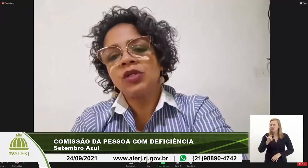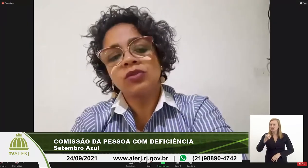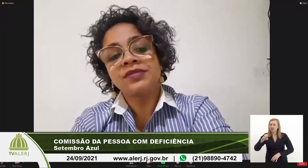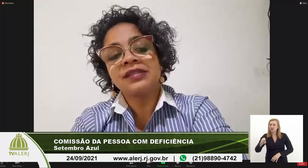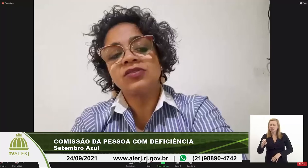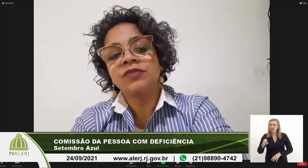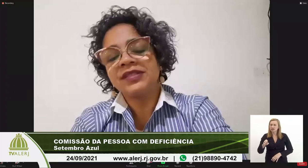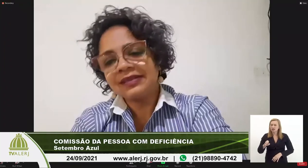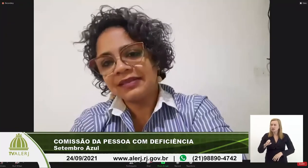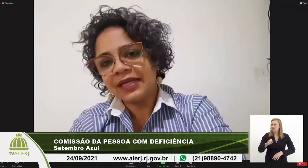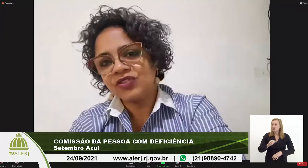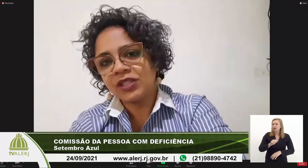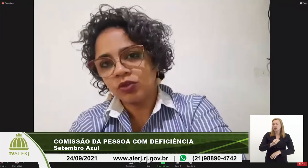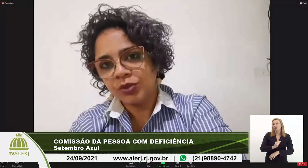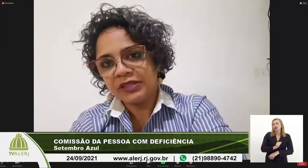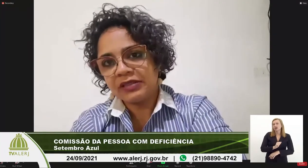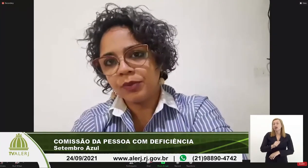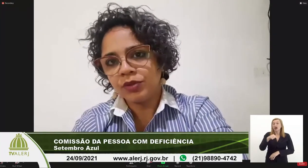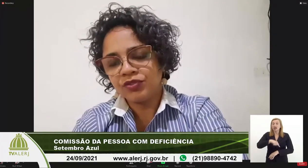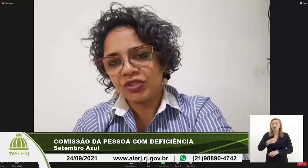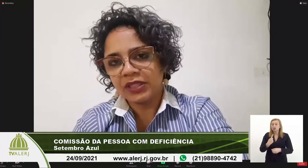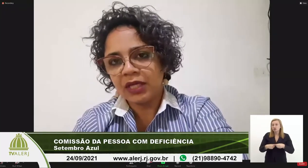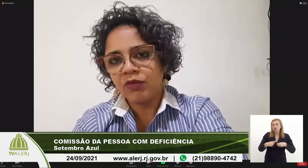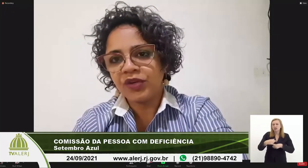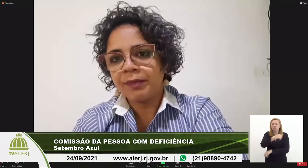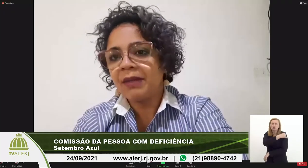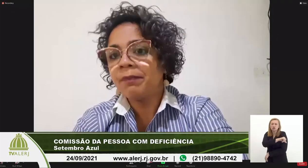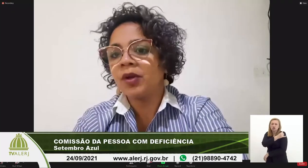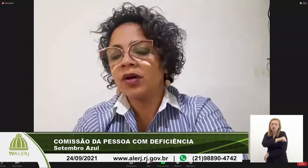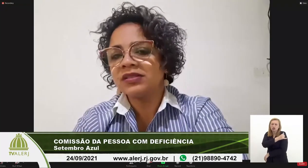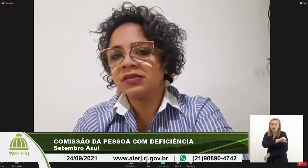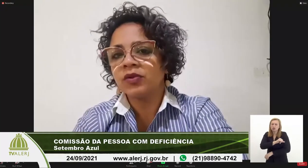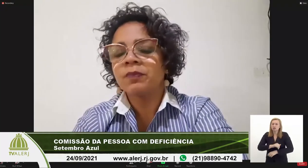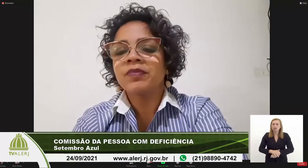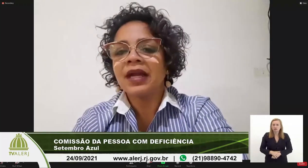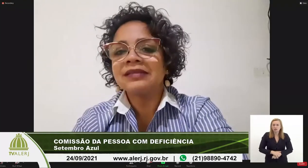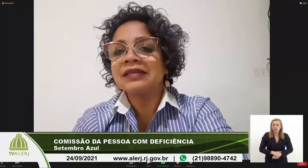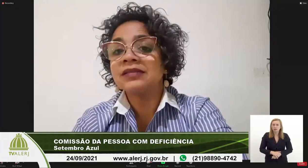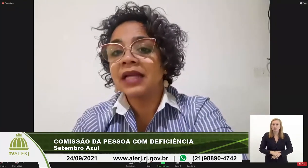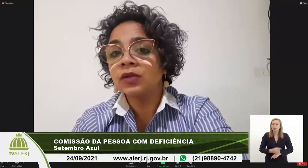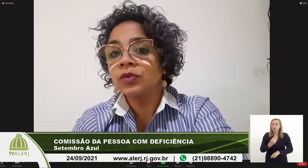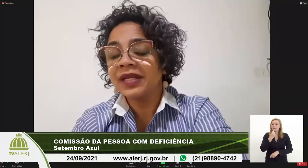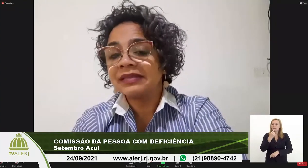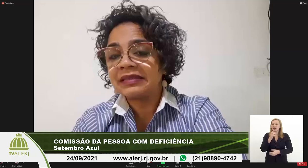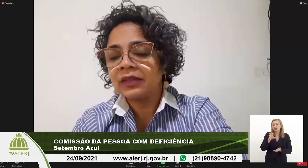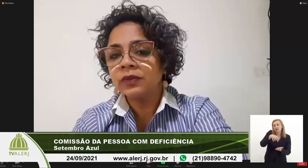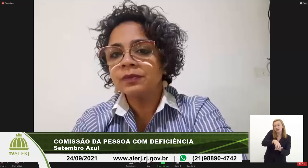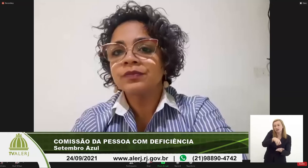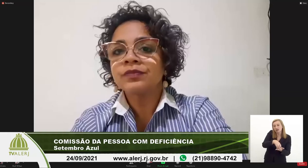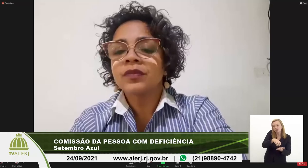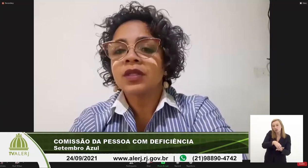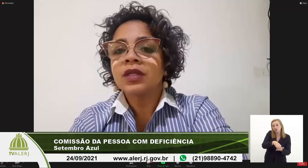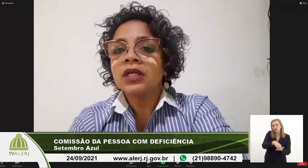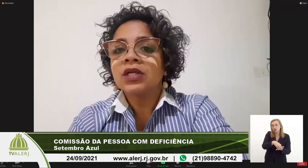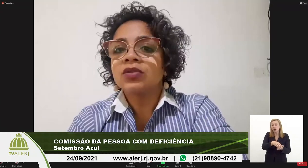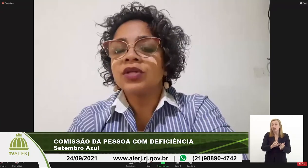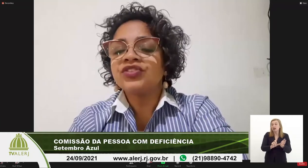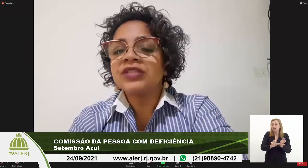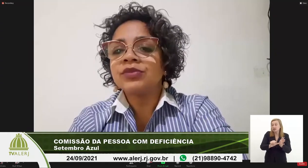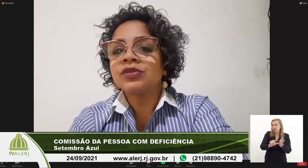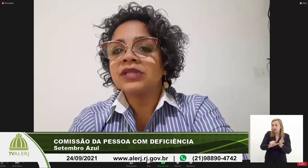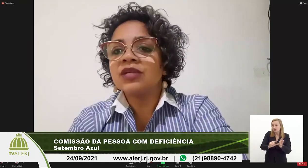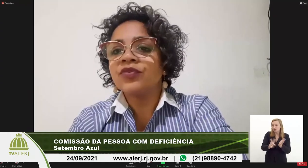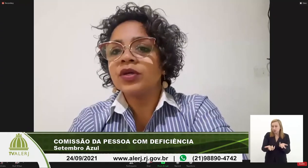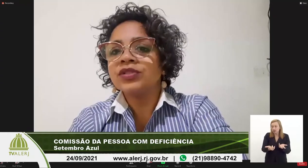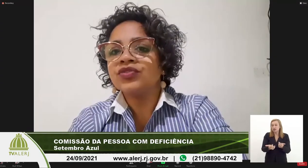1997 aqui no município do Rio de Janeiro fica bem próximo a central do Brasil nós